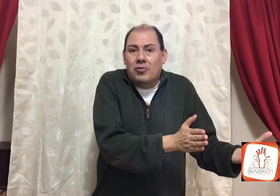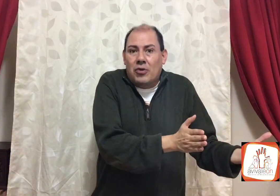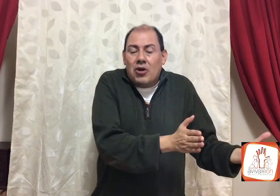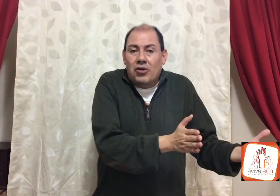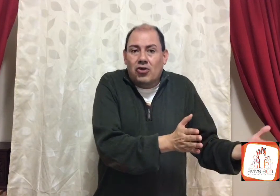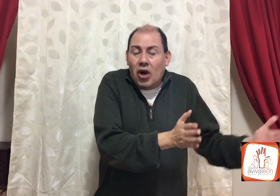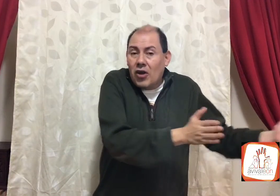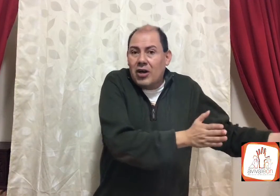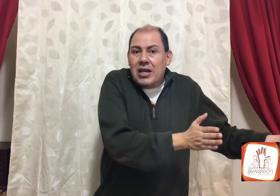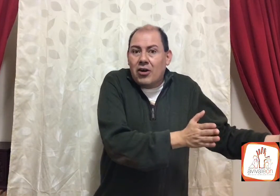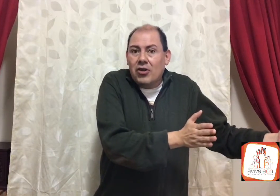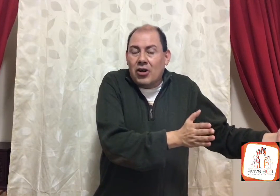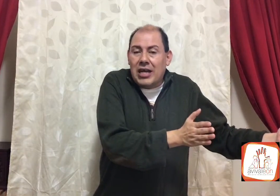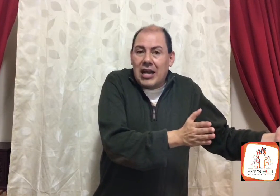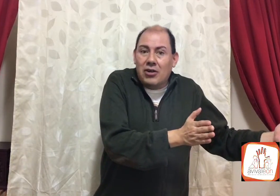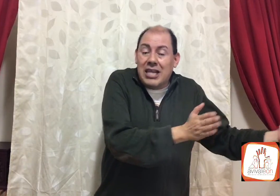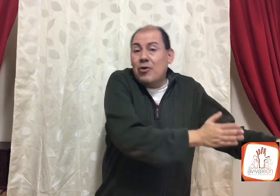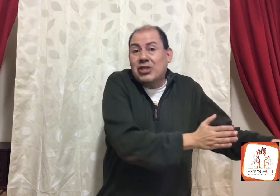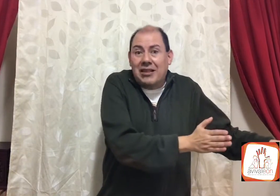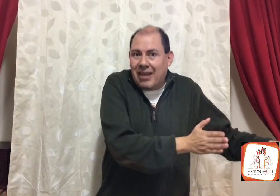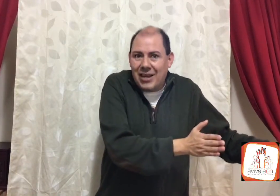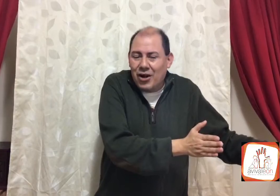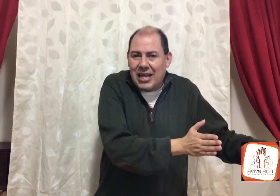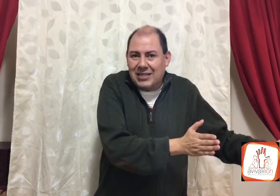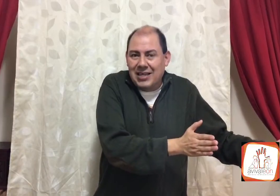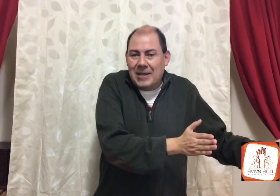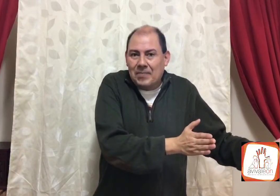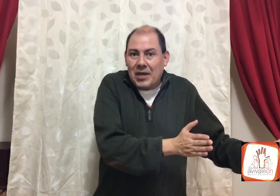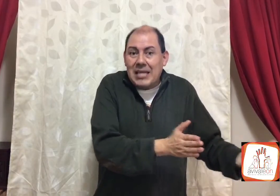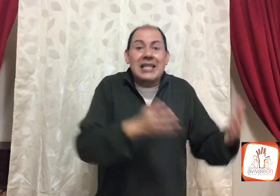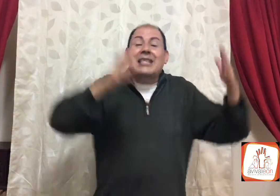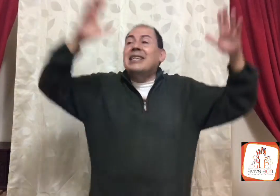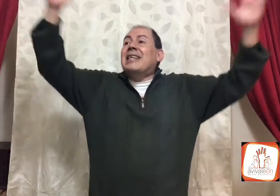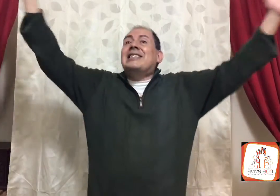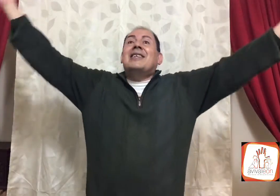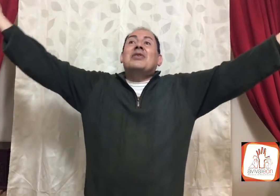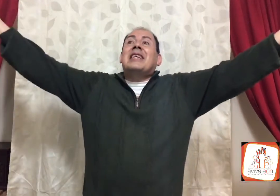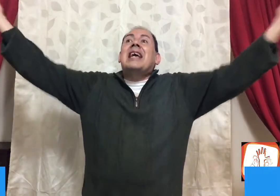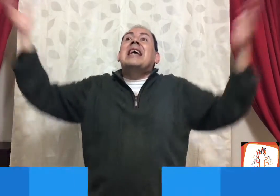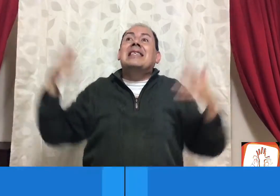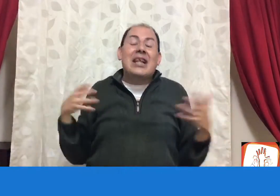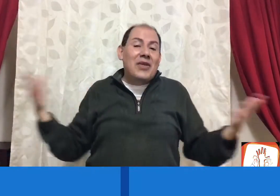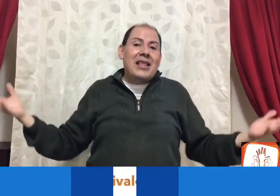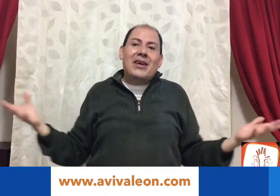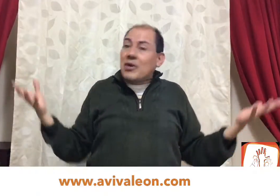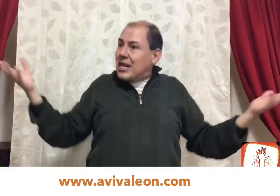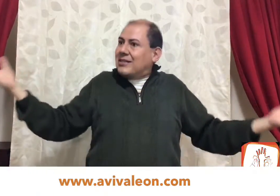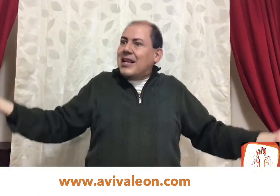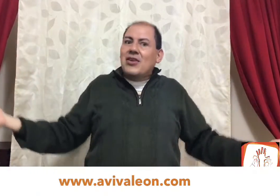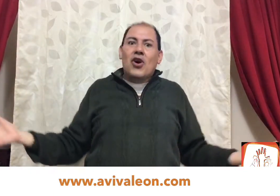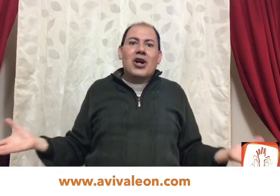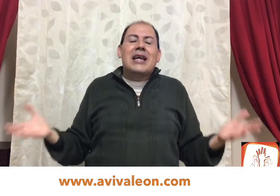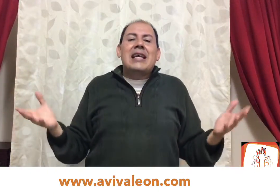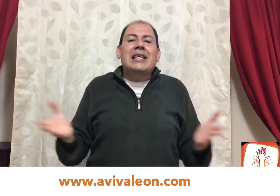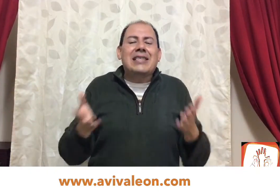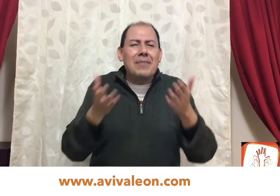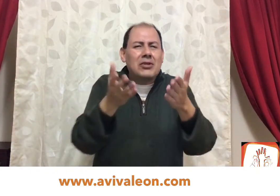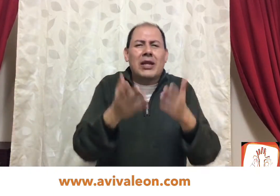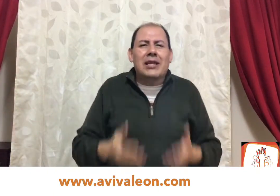con todo, con, en los libros anteriores, y ella sigue diciendo, que, se lo dedico, y el señor, sabes cuantas